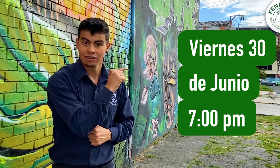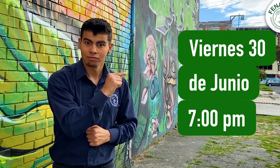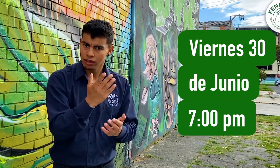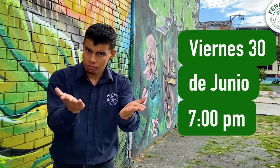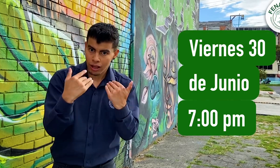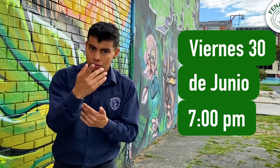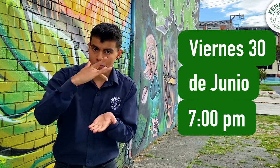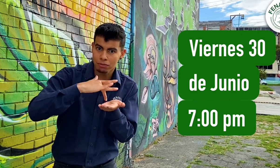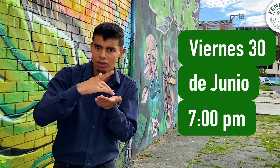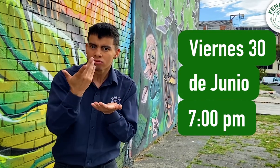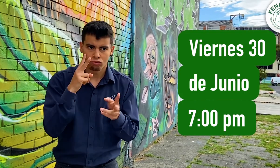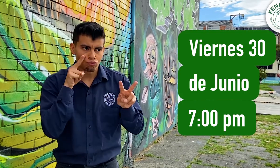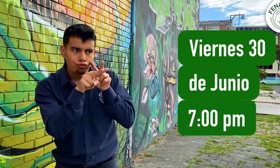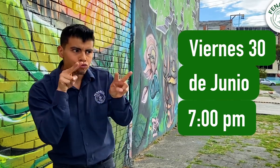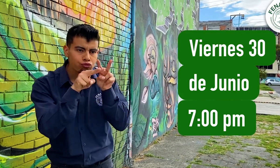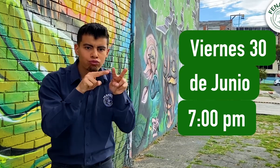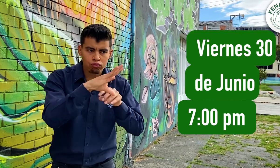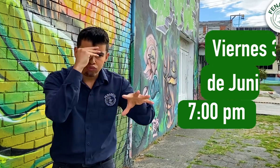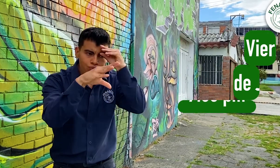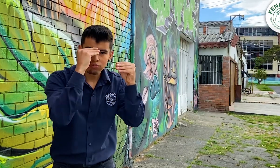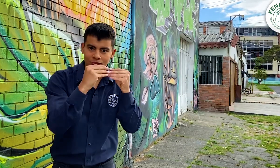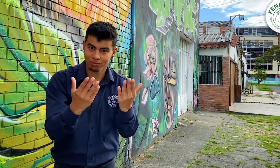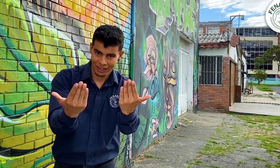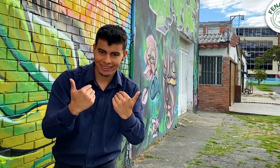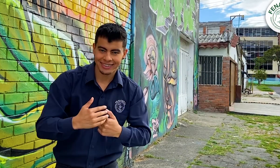¡Vamos! Participa en este espacio de aprendizaje. ¡Nos vemos allí!